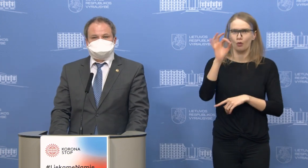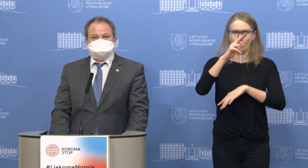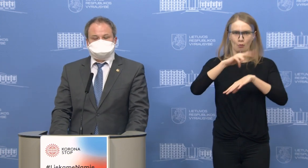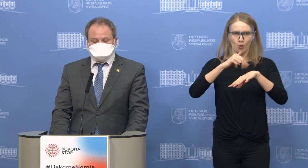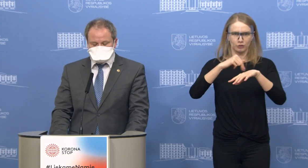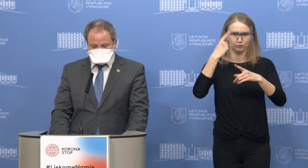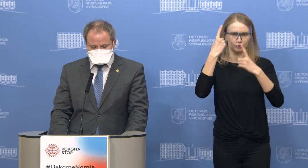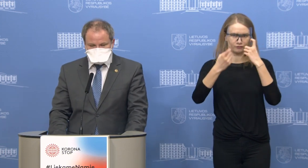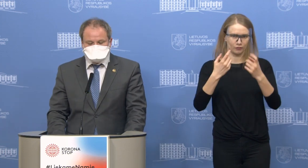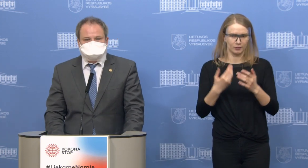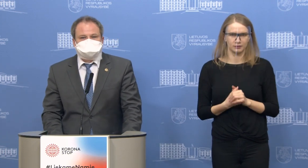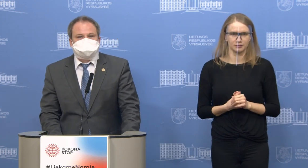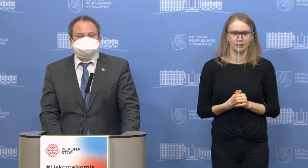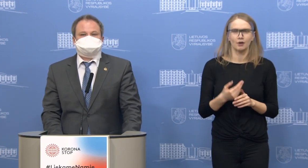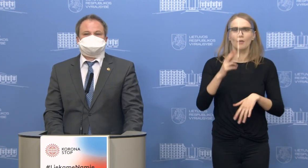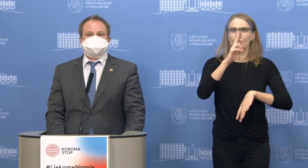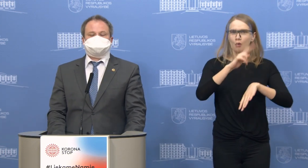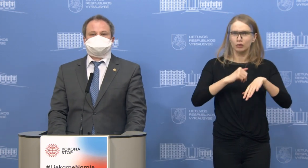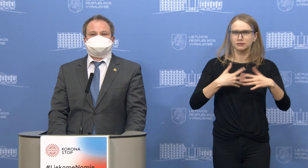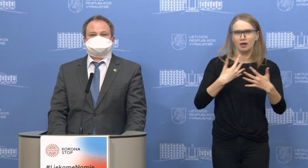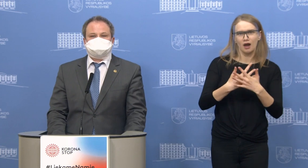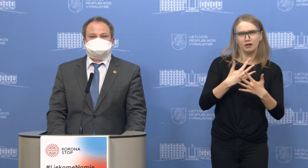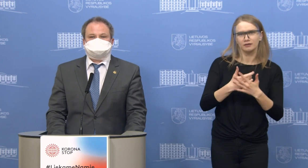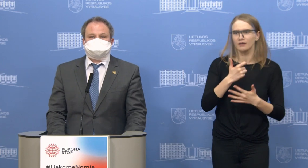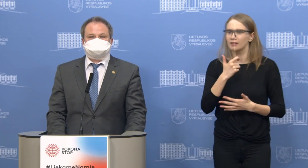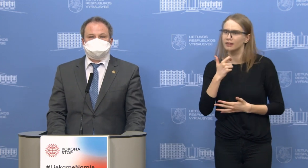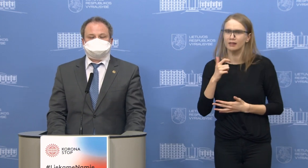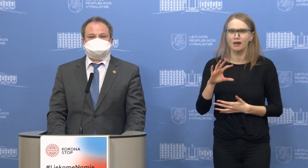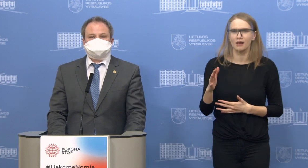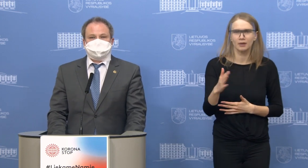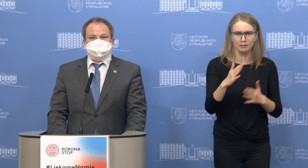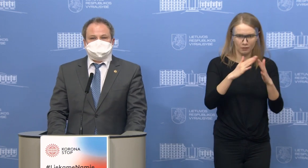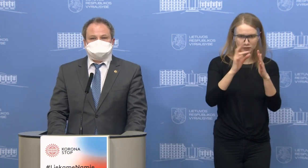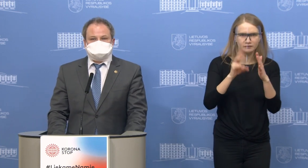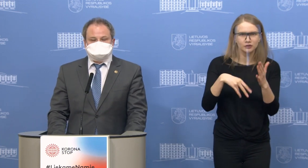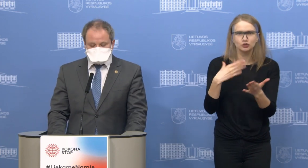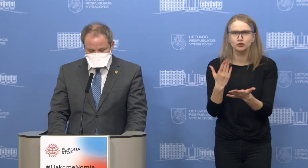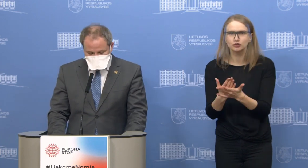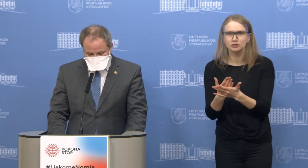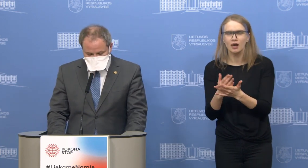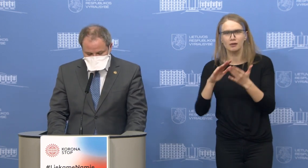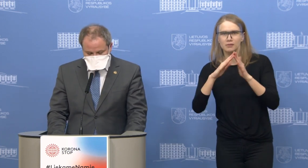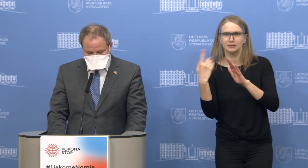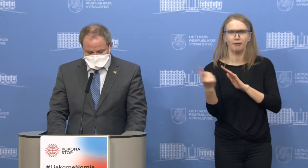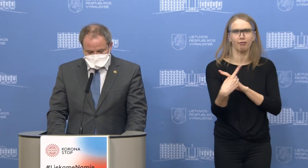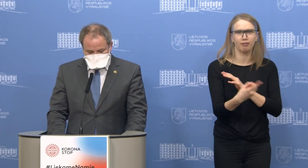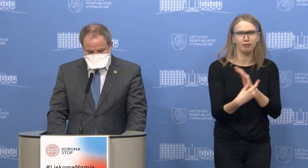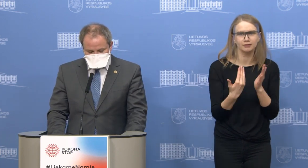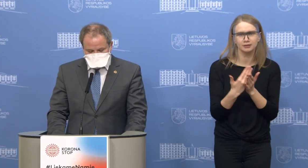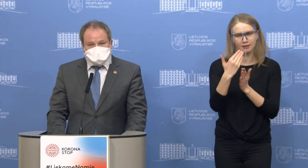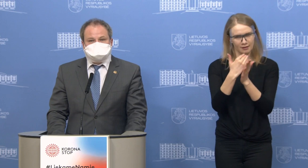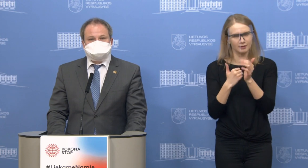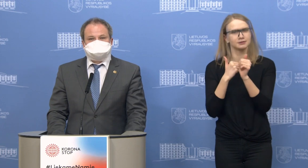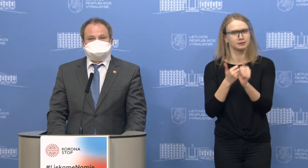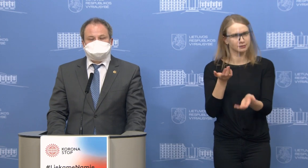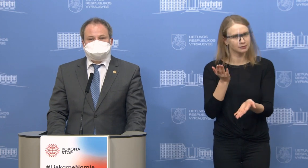informacija. Tai vėlgi policija labai aktyviai stebi, kaip žmonės laikosi savį izoliacijos ir karantino sąlygų, taisyklių. Ir